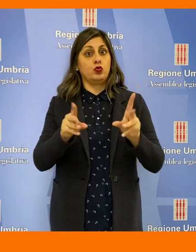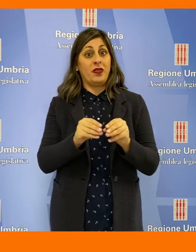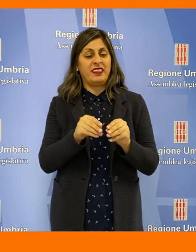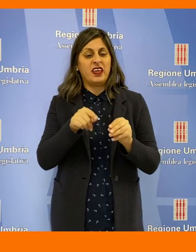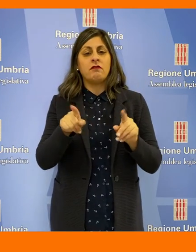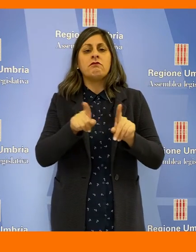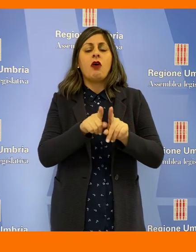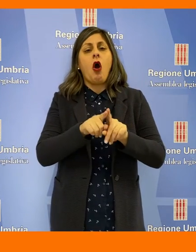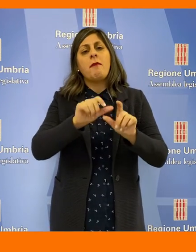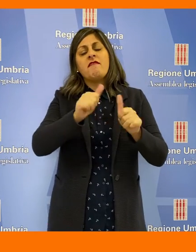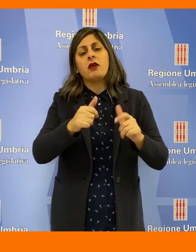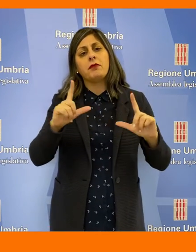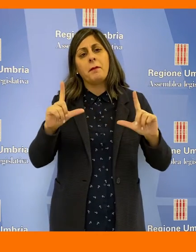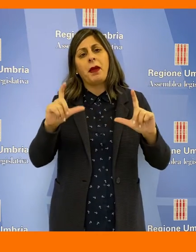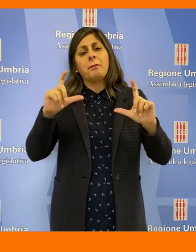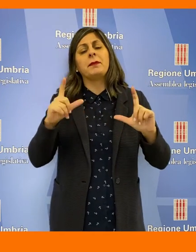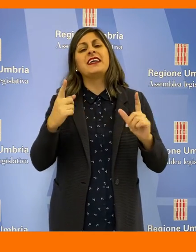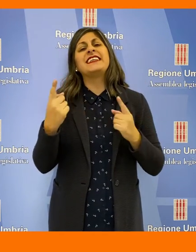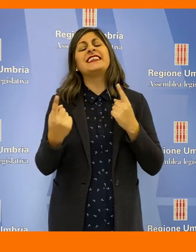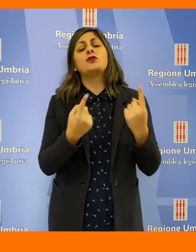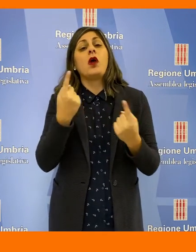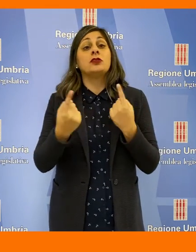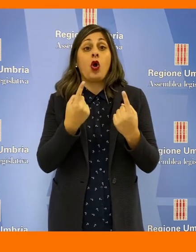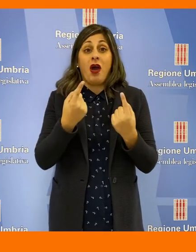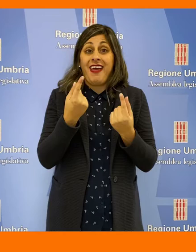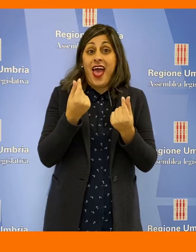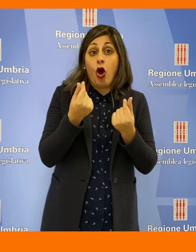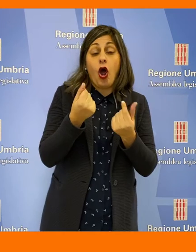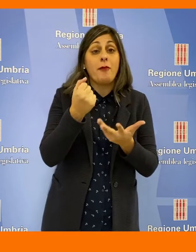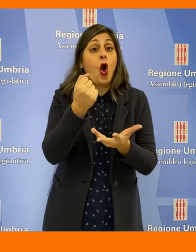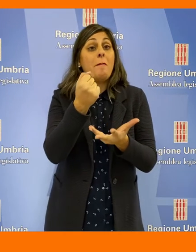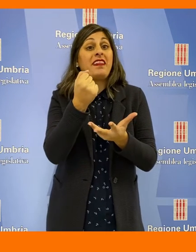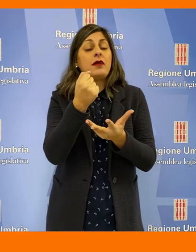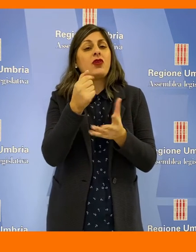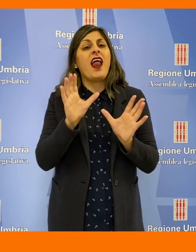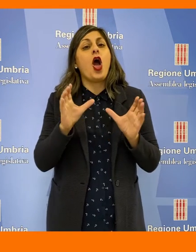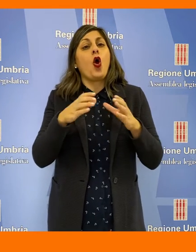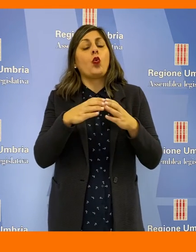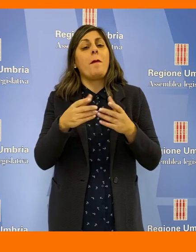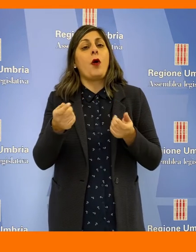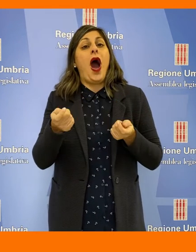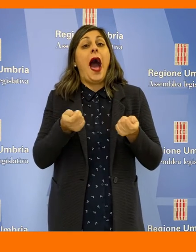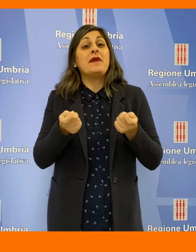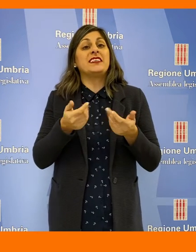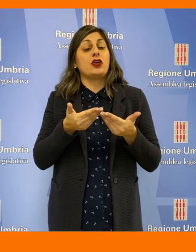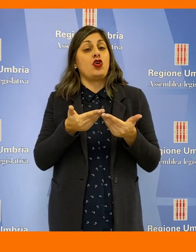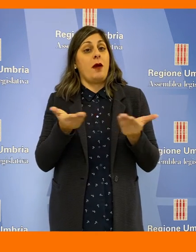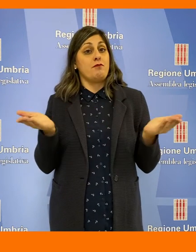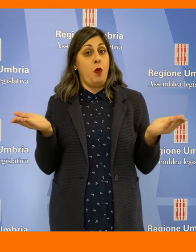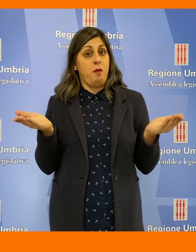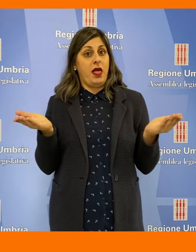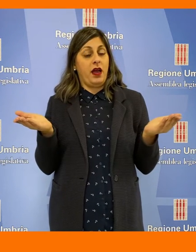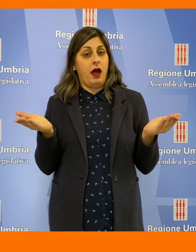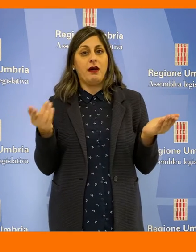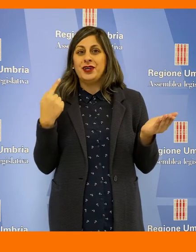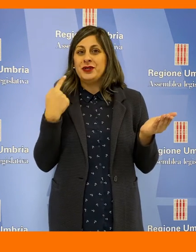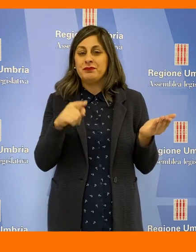carattere consumtivo che fotografa il risultato economico e patrimoniale del gruppo amministrazione